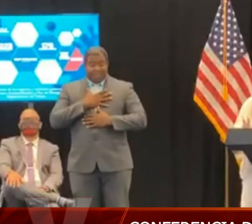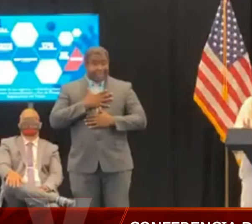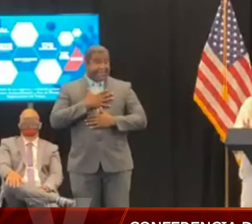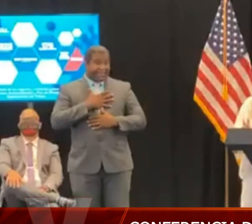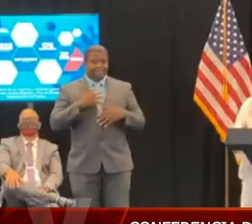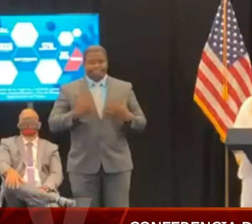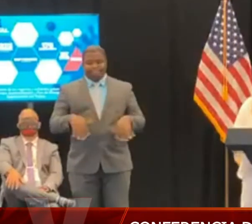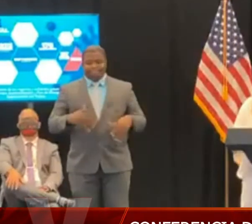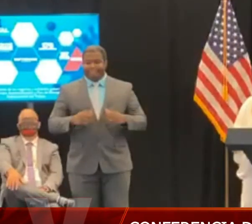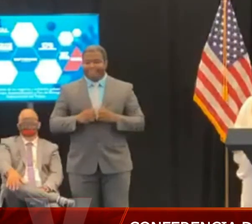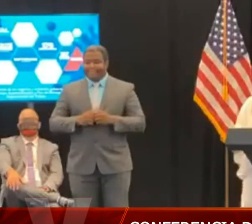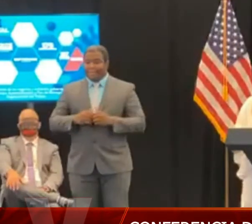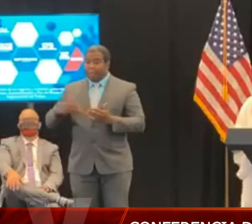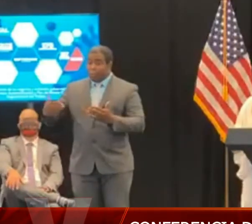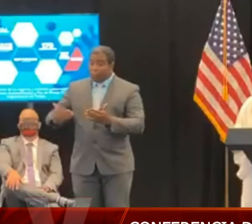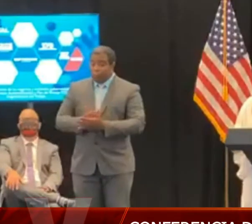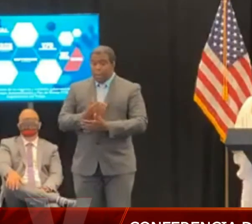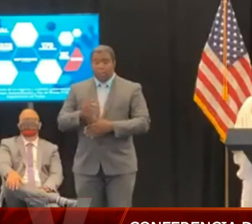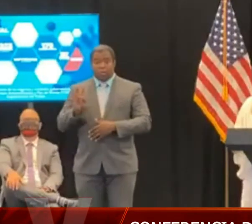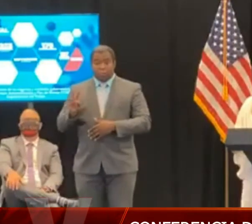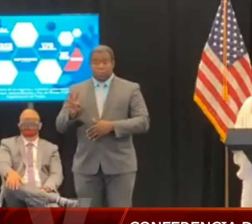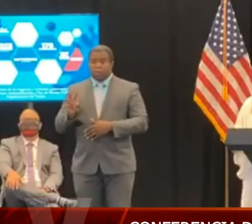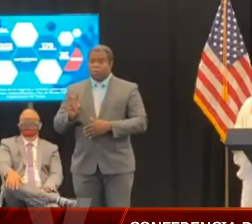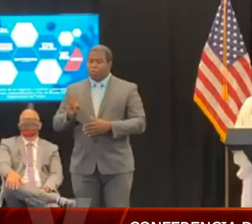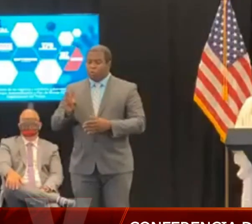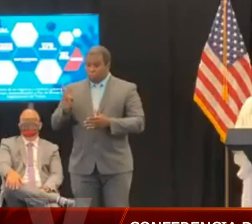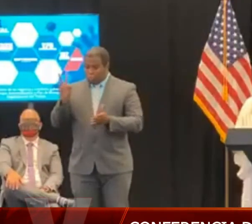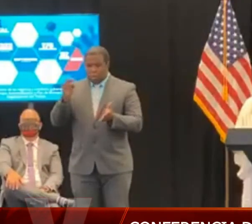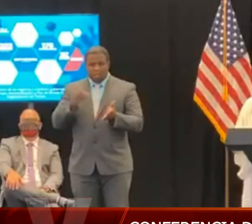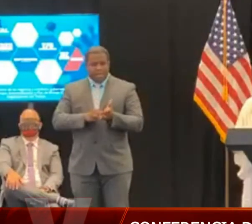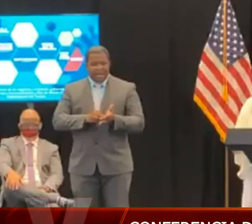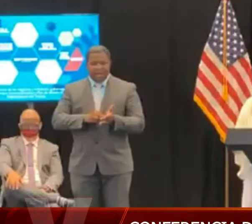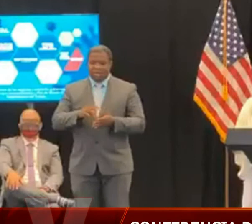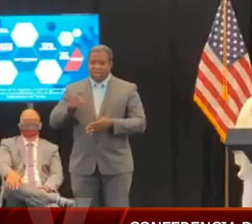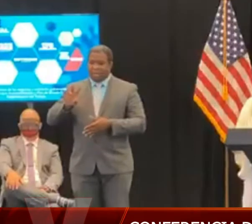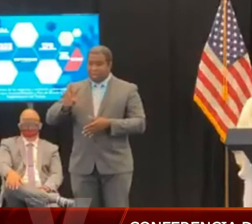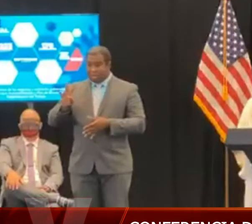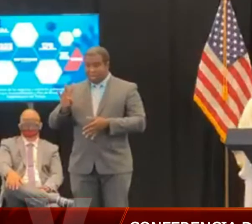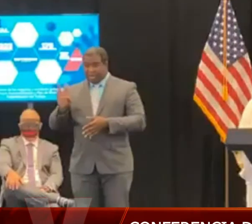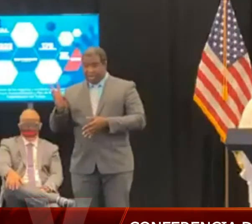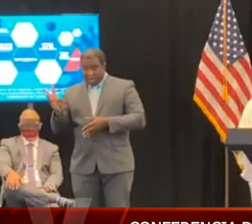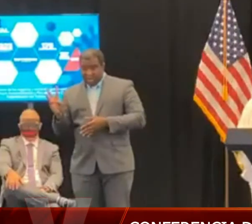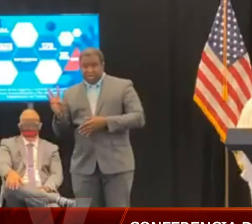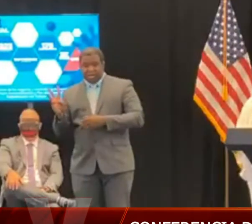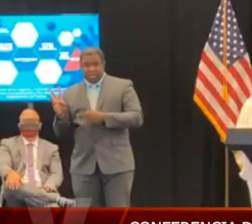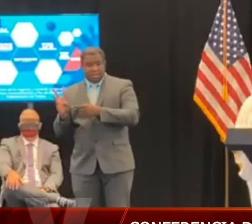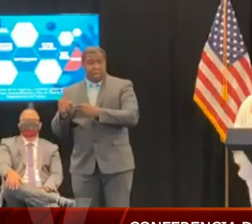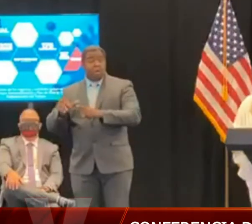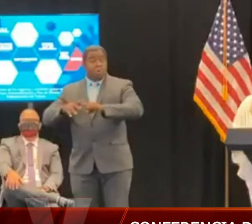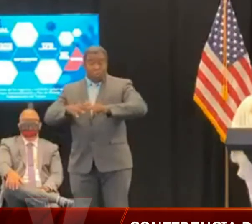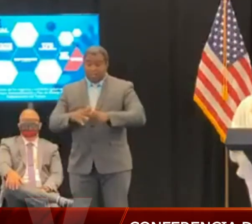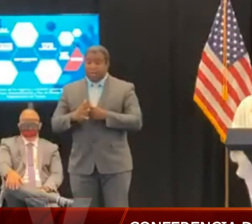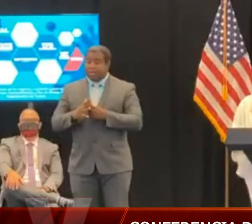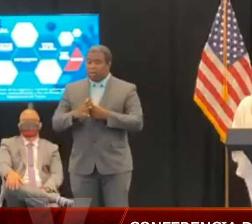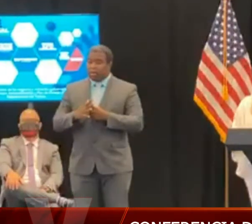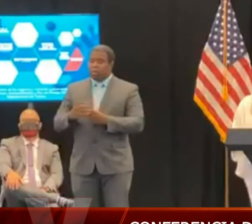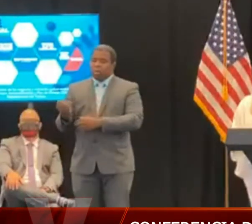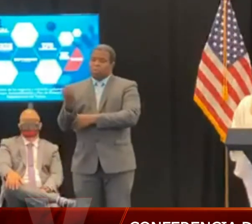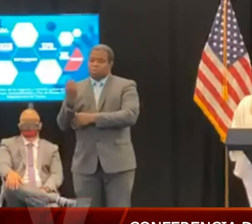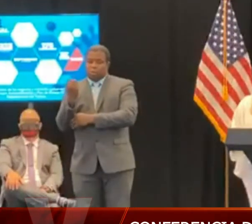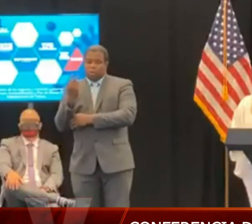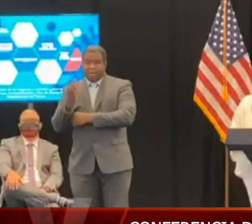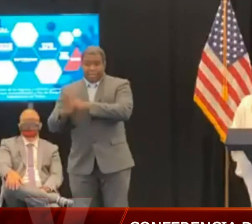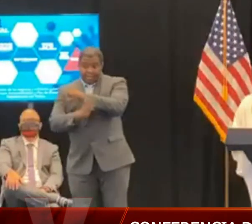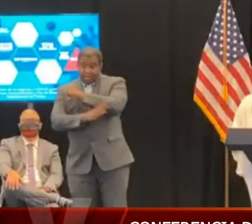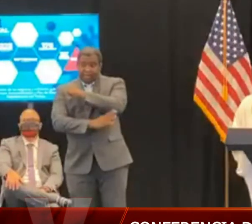de tres semanas, es decir, desde el 12 de septiembre hasta el 2 de octubre. La misma